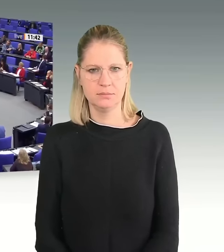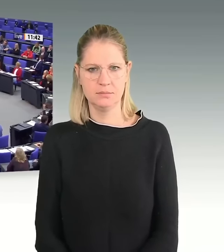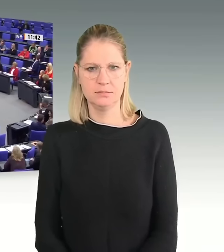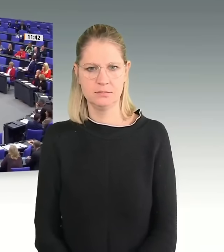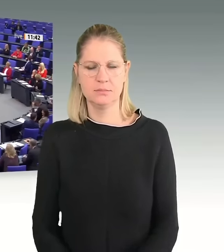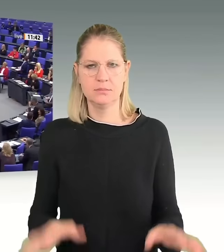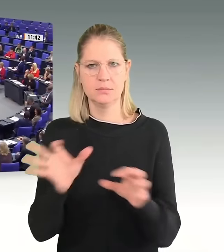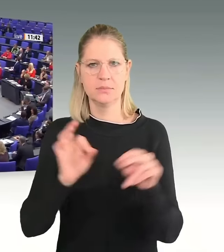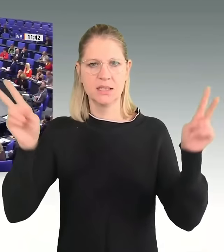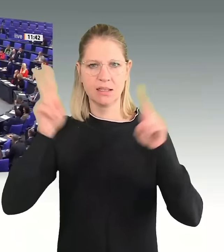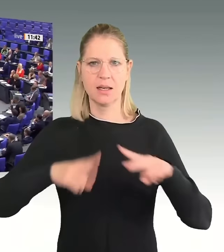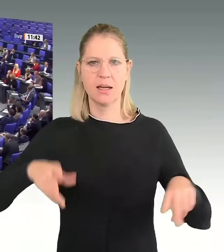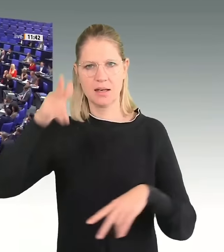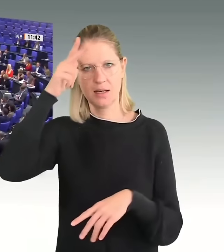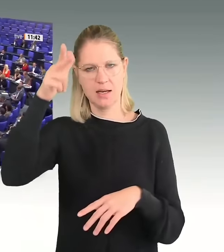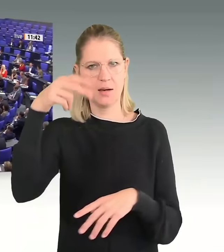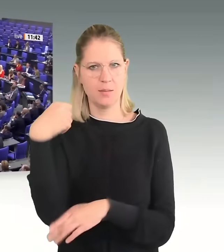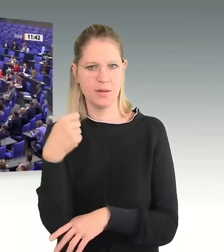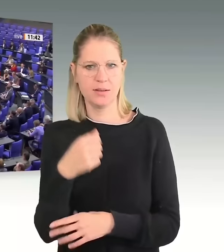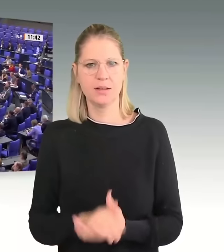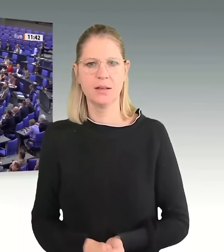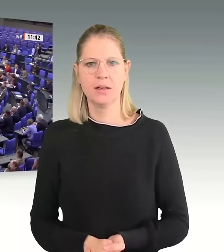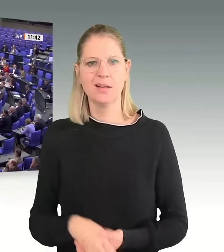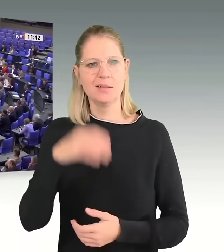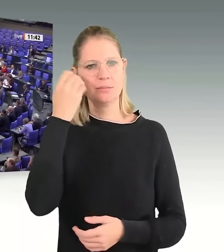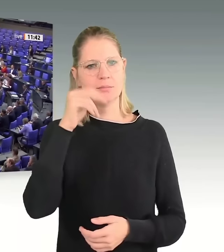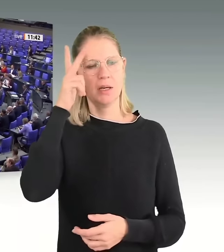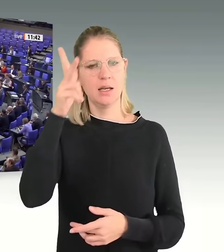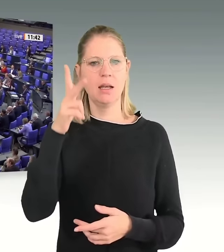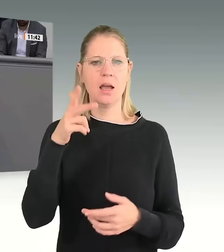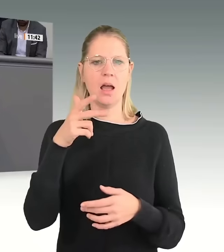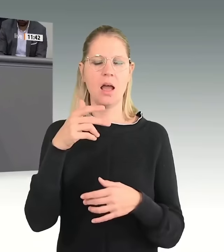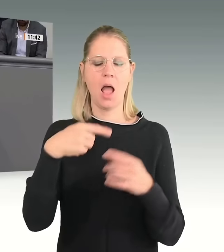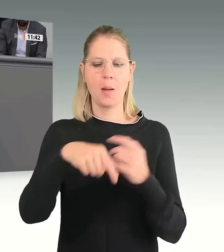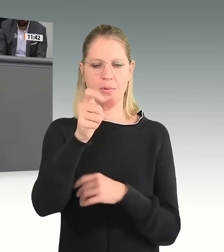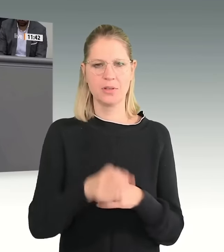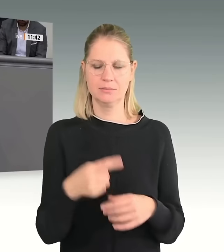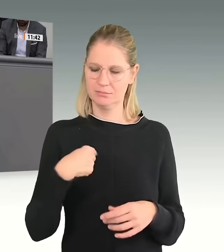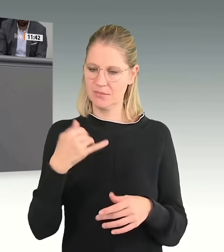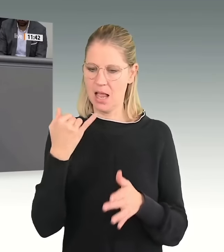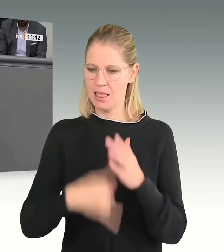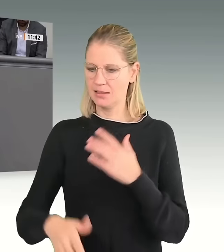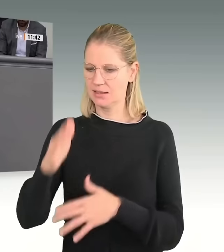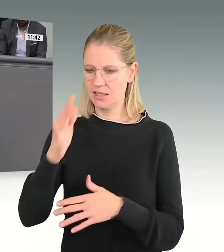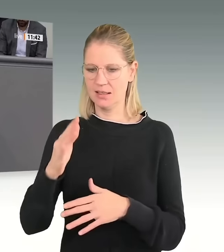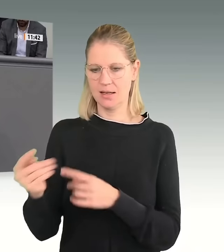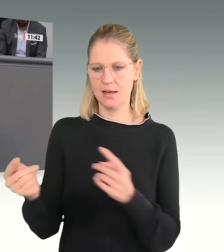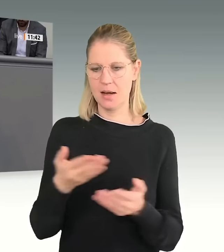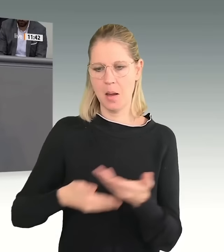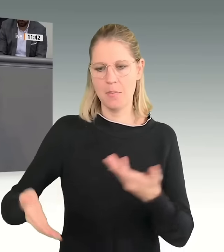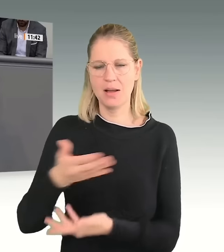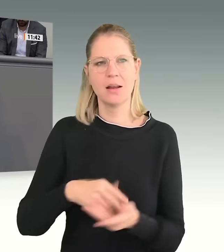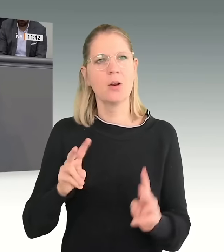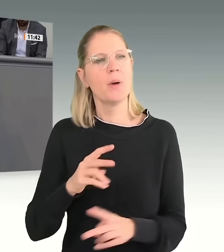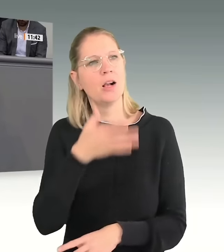Sehr geehrter Herr Präsident! Sehr geehrte Damen und Herren Abgeordnete! Als letzter Redner in einer Debatte wäre es eigentlich schön, die Debatte zusammenfassen zu können und mit